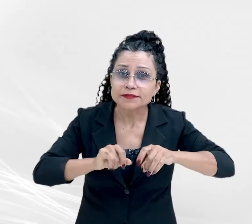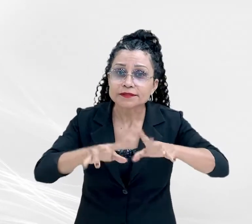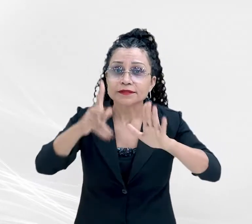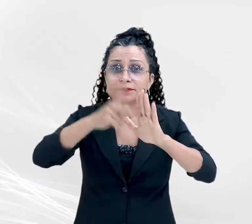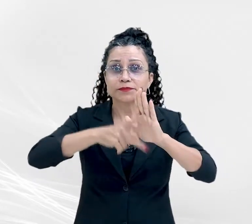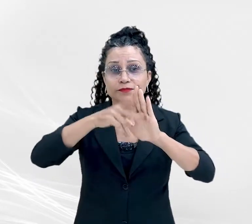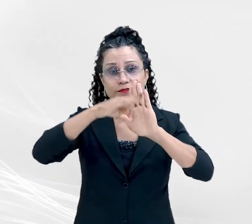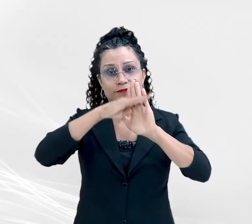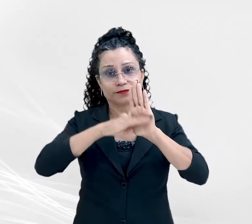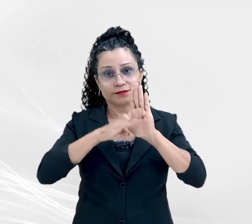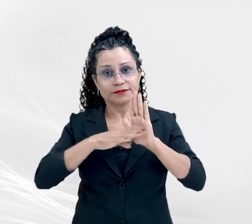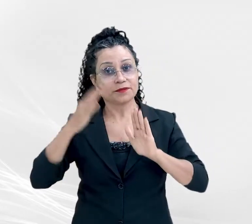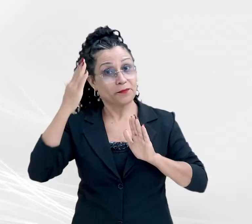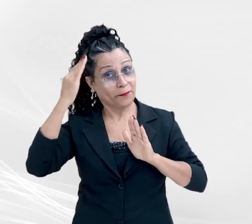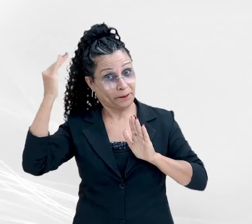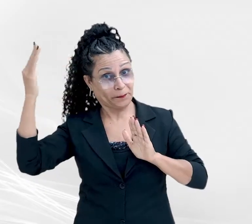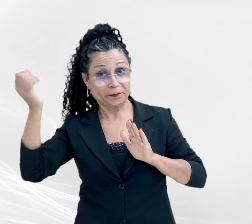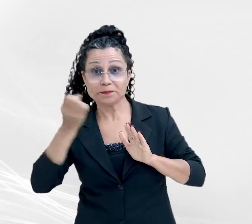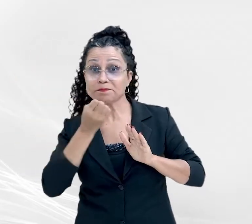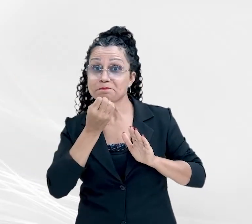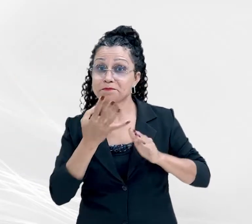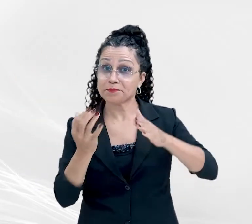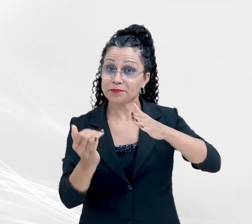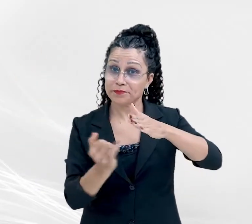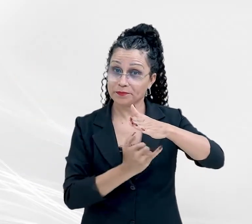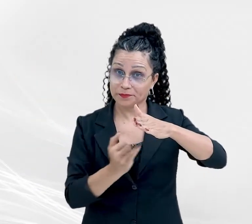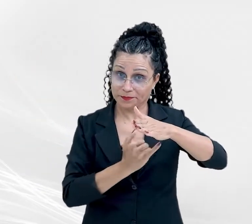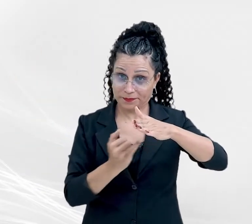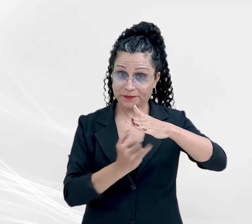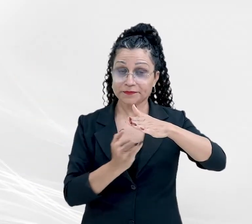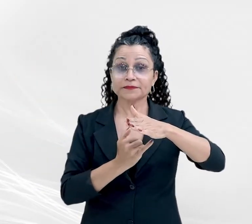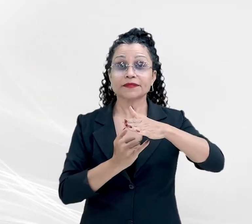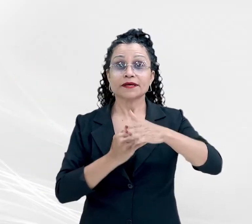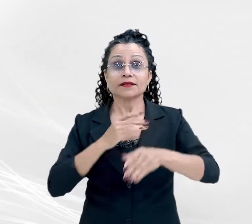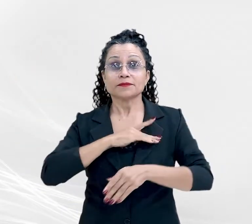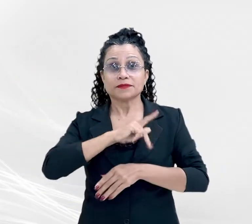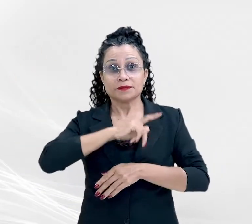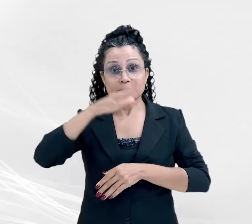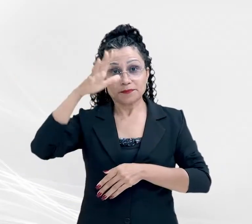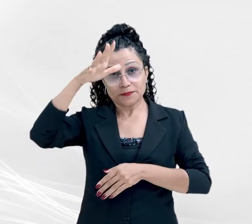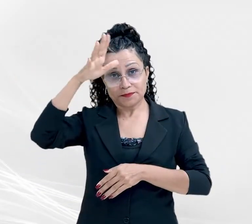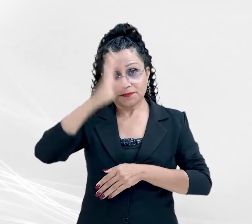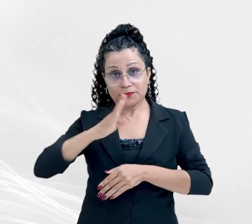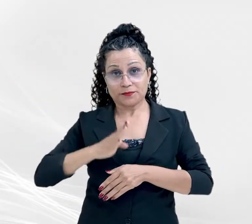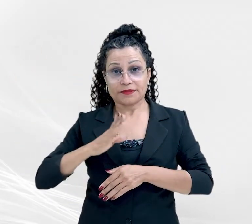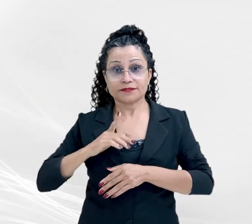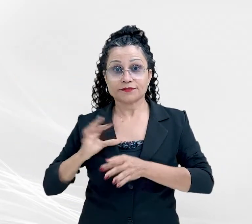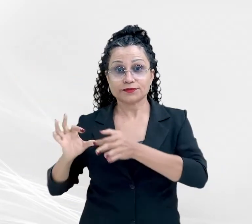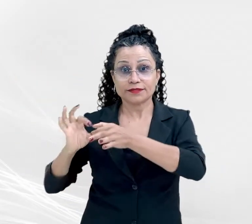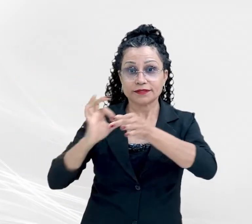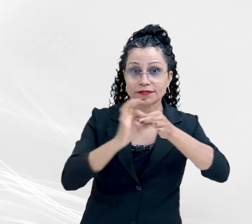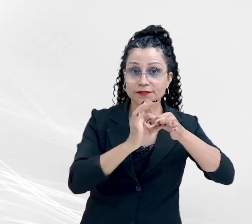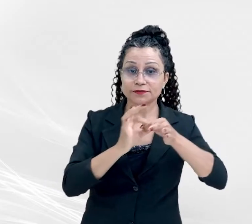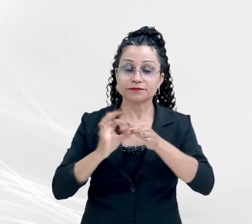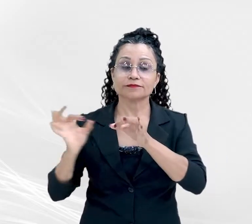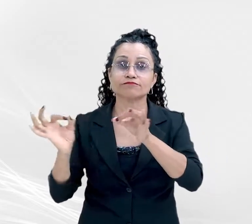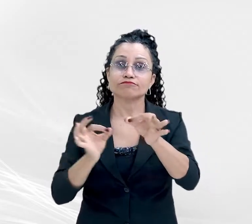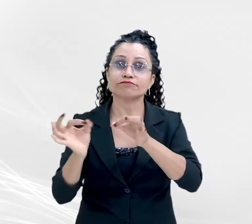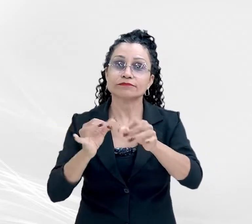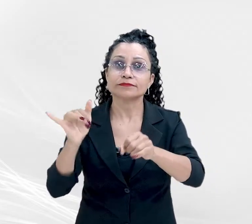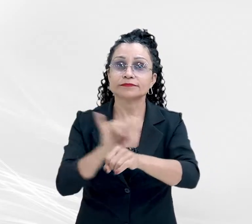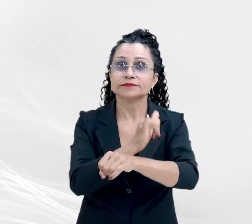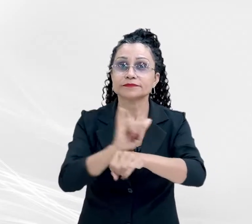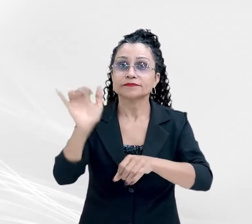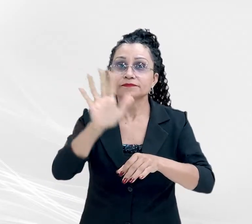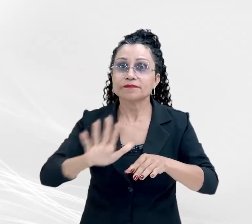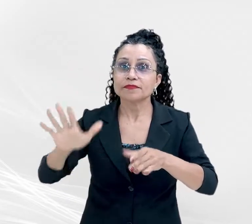e programas bem-sucedidos do Ministério Público Brasileiro, alinhados ao Plano Estratégico Nacional, e que